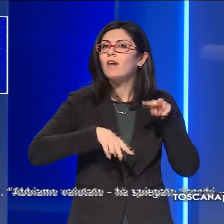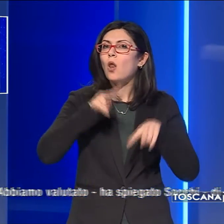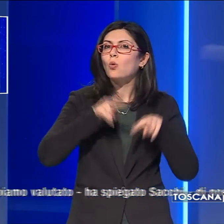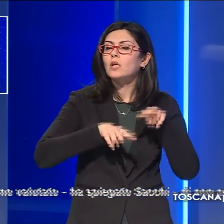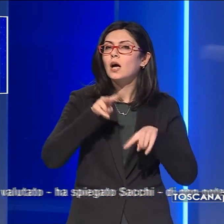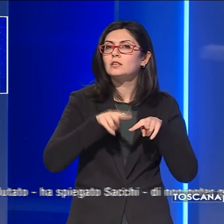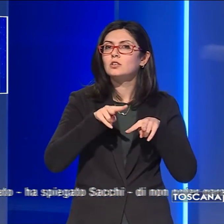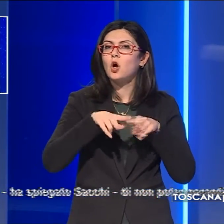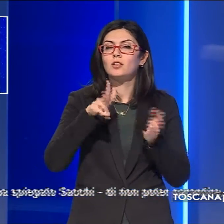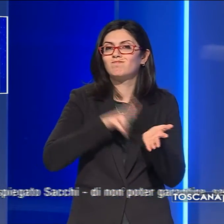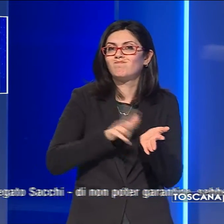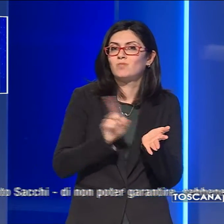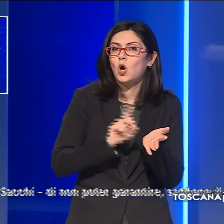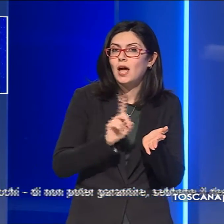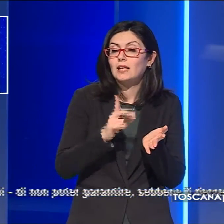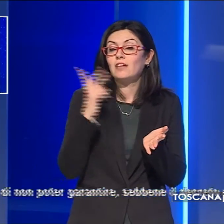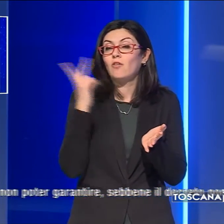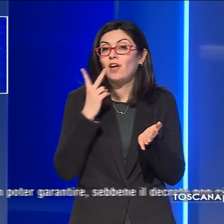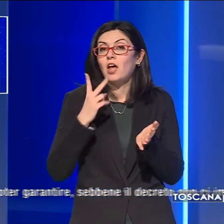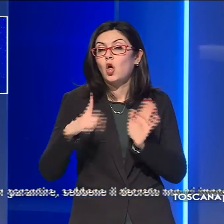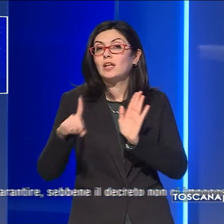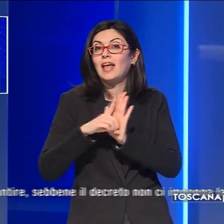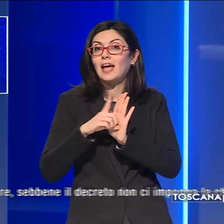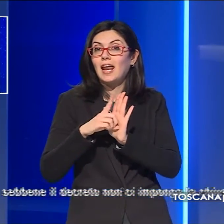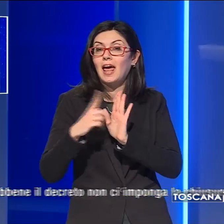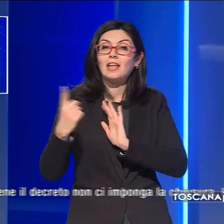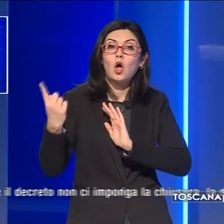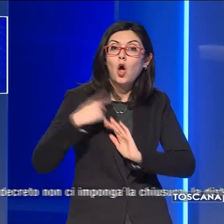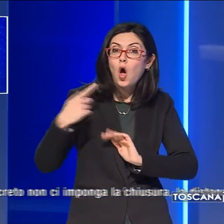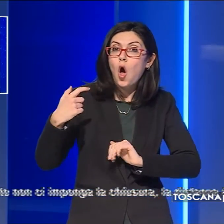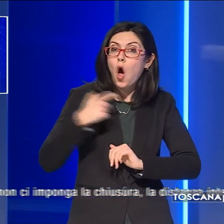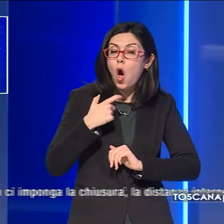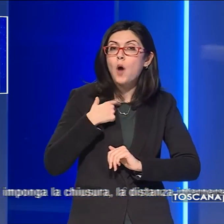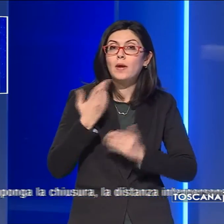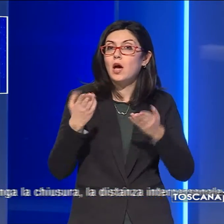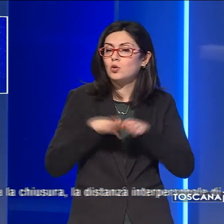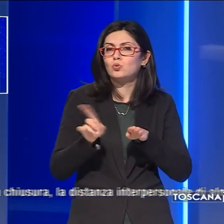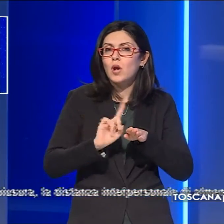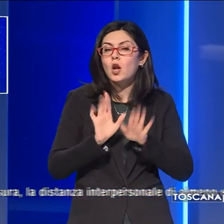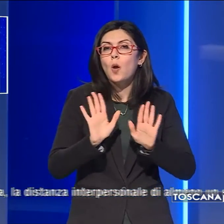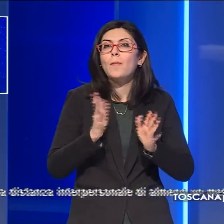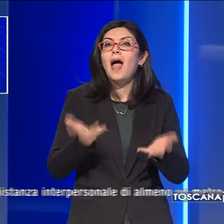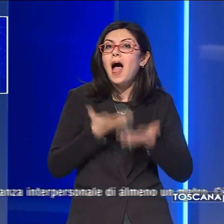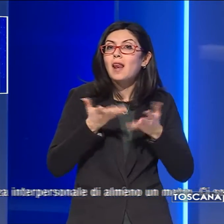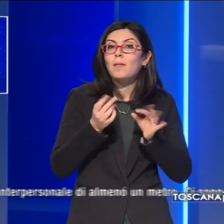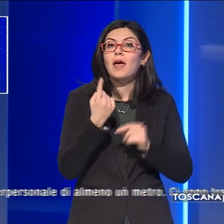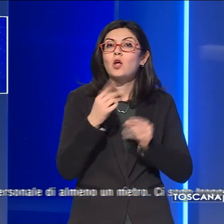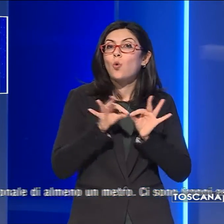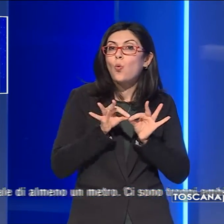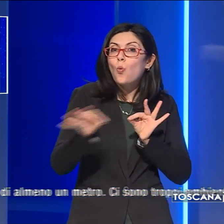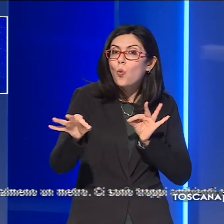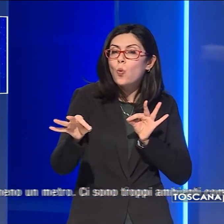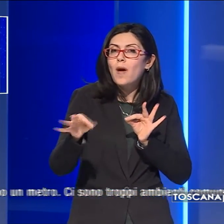non poter garantire sebbene il decreto non ci imponga la chiusura la distanza interpersonale di almeno un metro. Ci sono